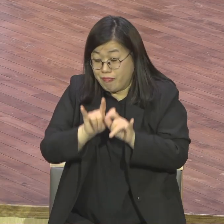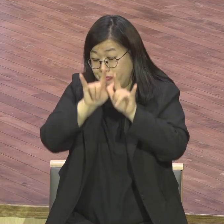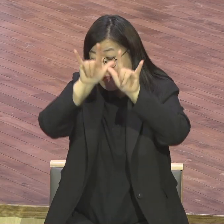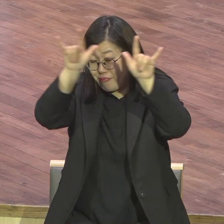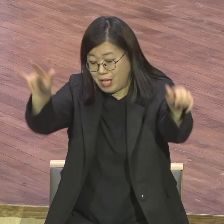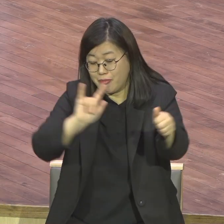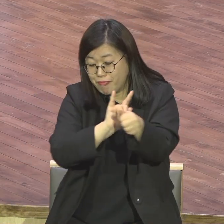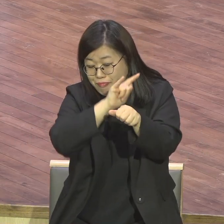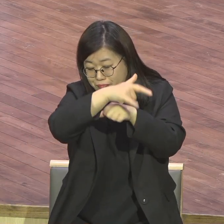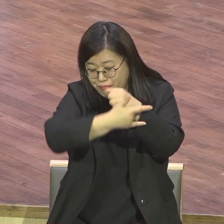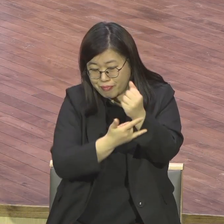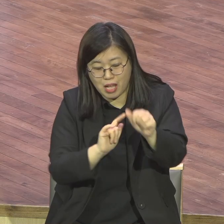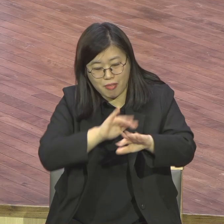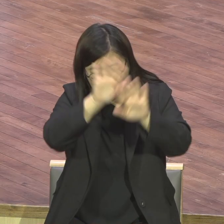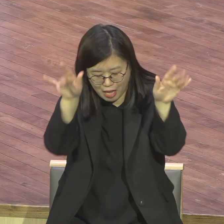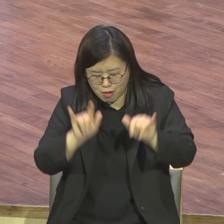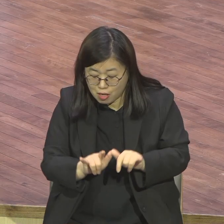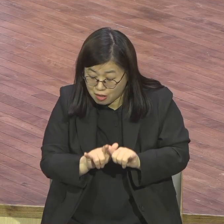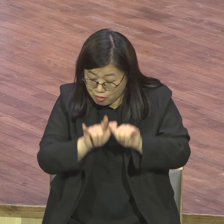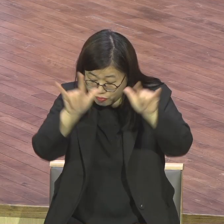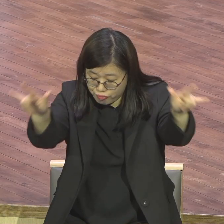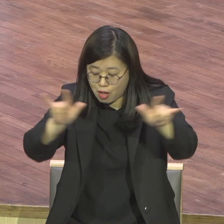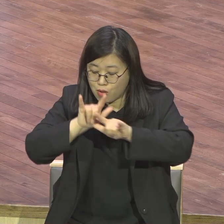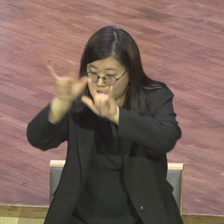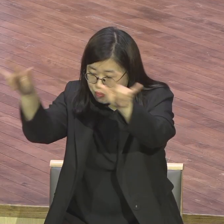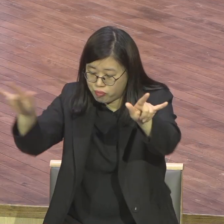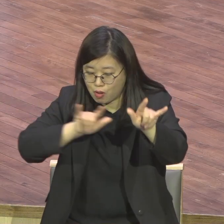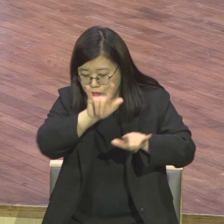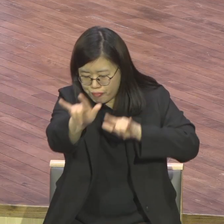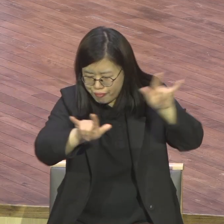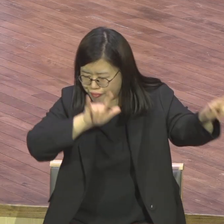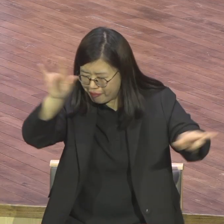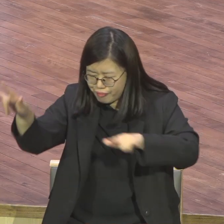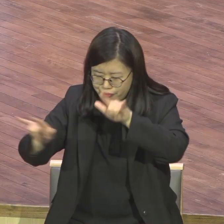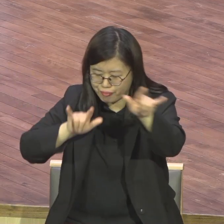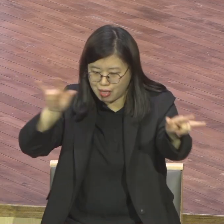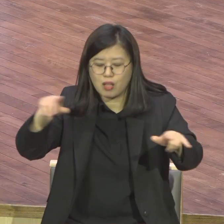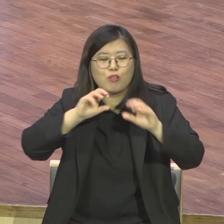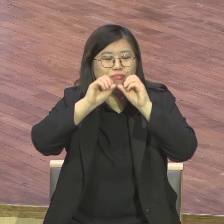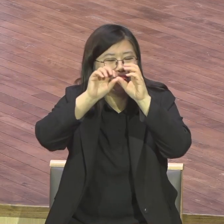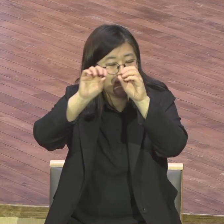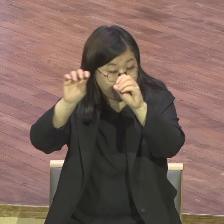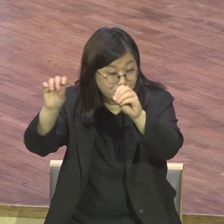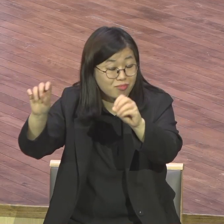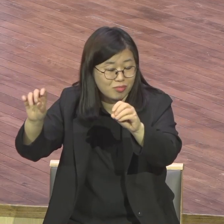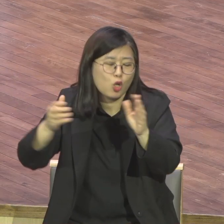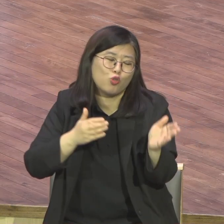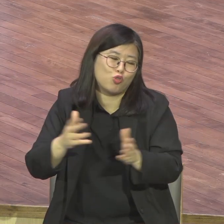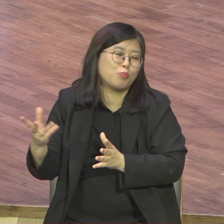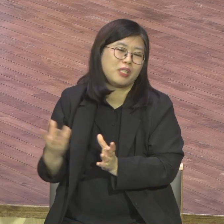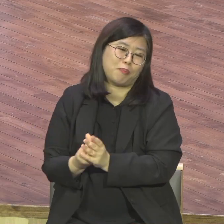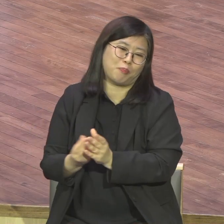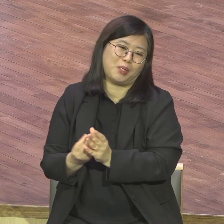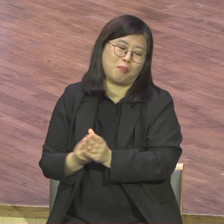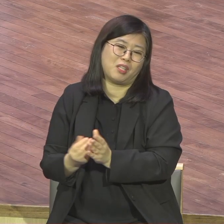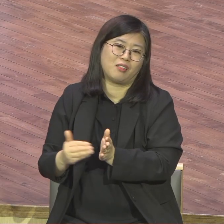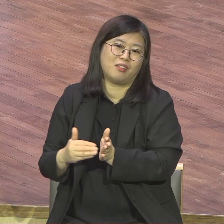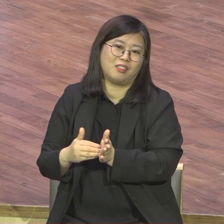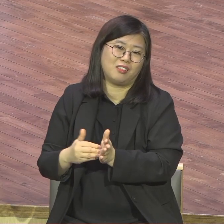여기다가 이제 권사 안수집사 그 다음에 뭐죠 소리집사 그 다음에